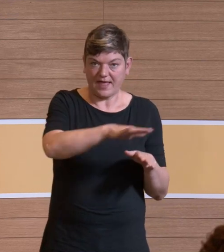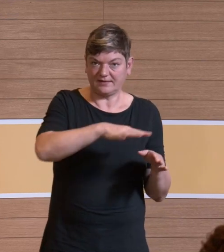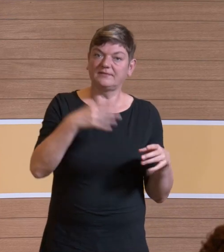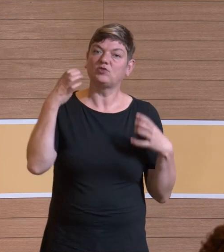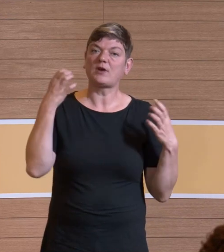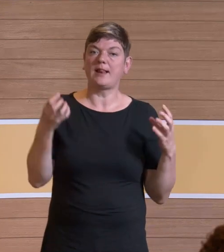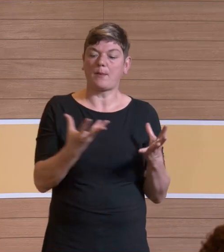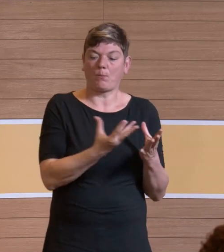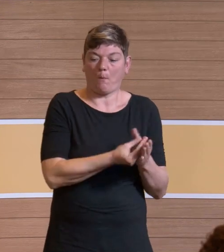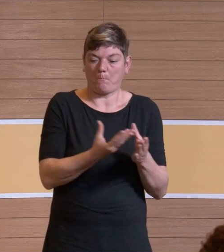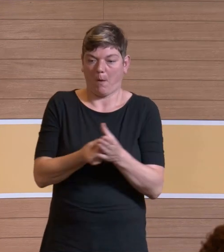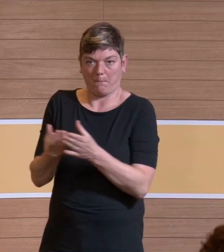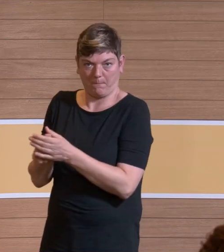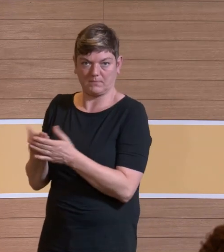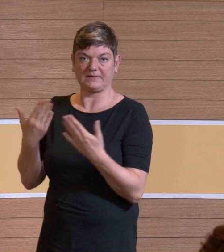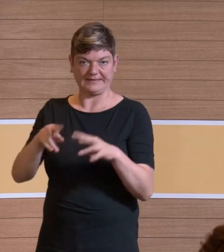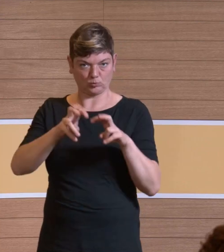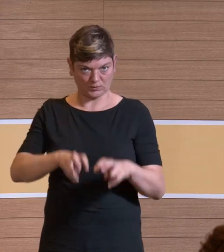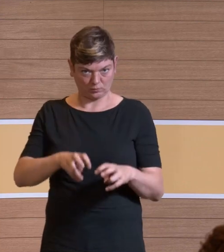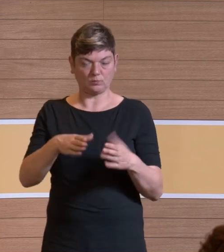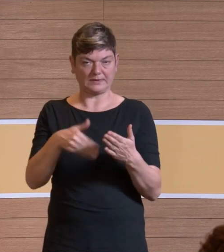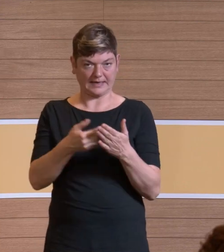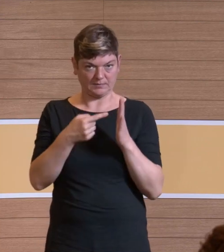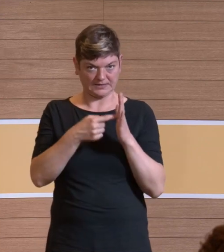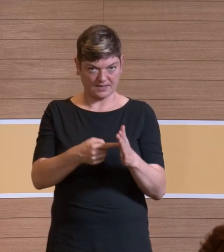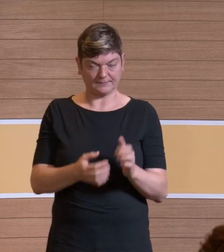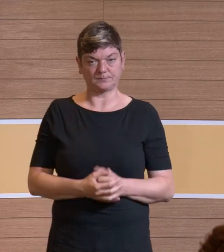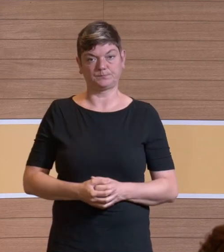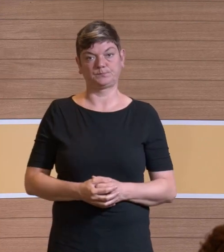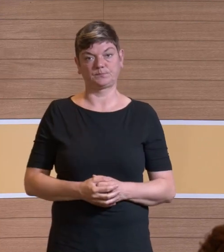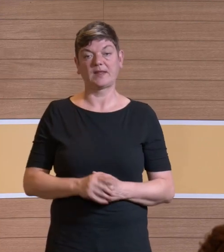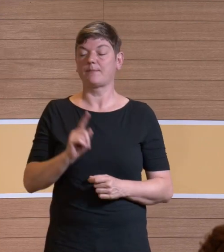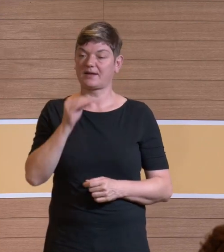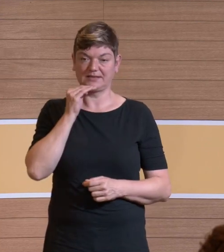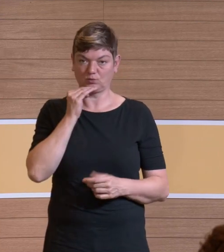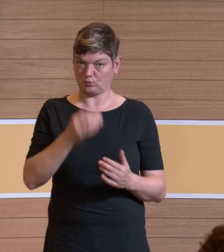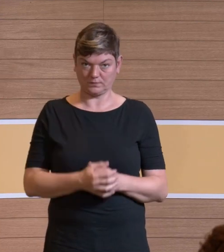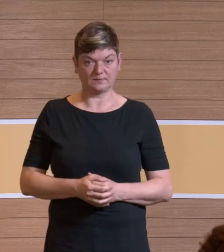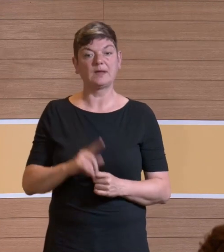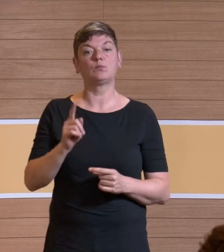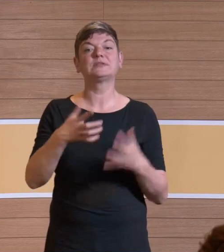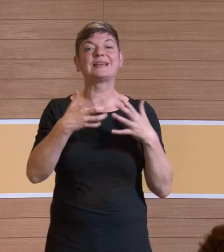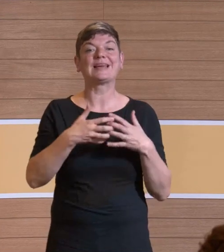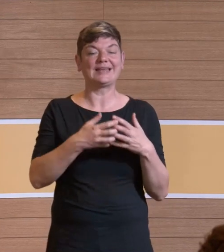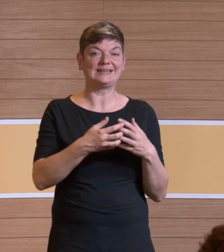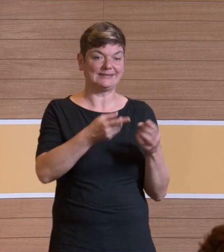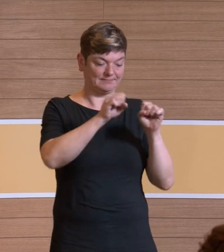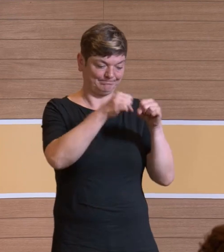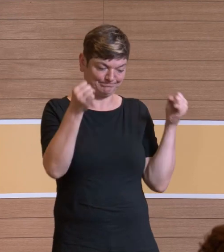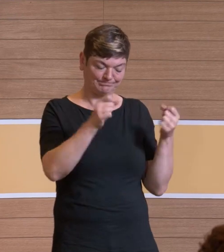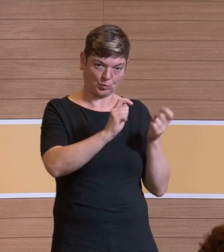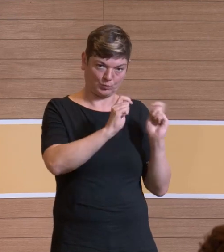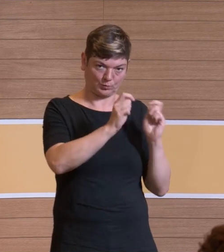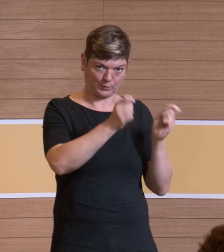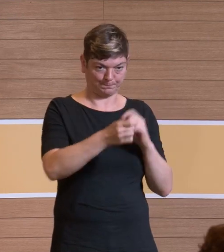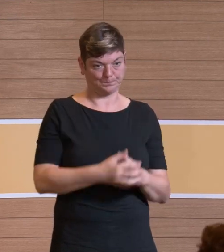Ja, da haben wir Untersuchungen gemacht, die stelle ich Ihnen vor. Und ich werde Ihnen aber auch zeigen, dass das nicht ausreicht, sondern dass wir an die Geräte ran müssen. muss ich gucken, dass